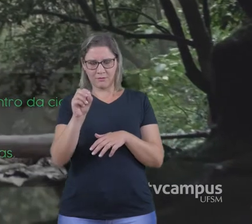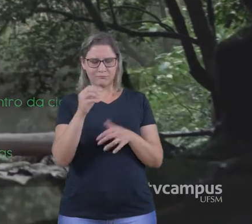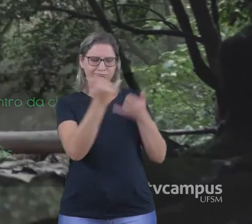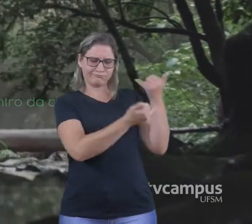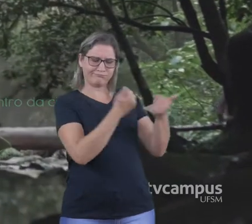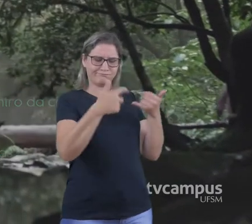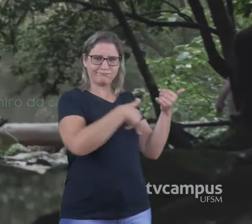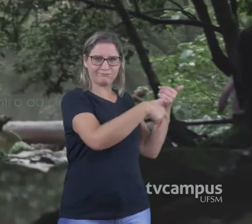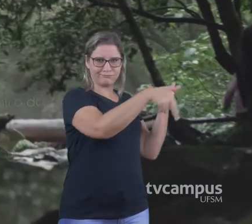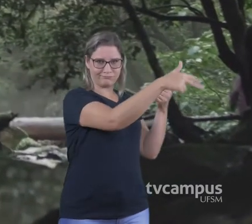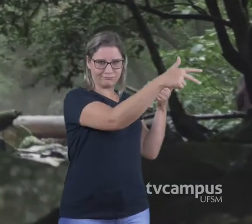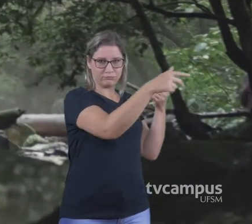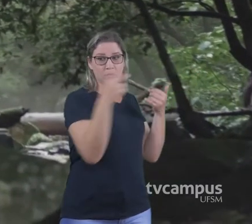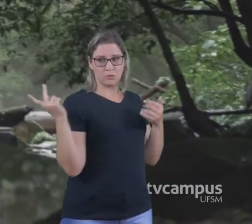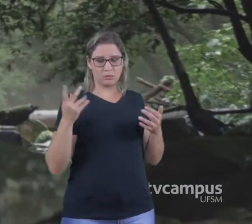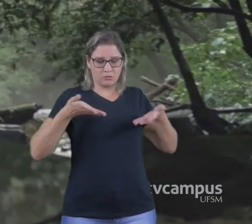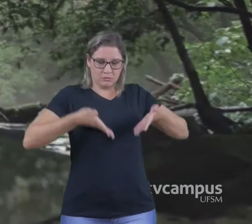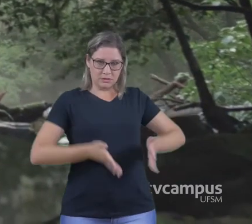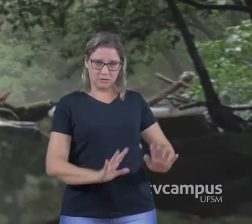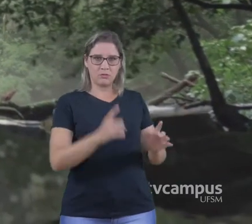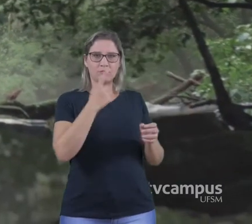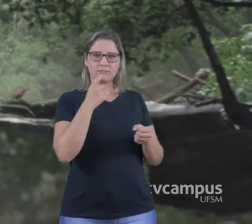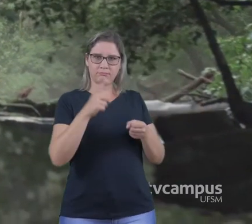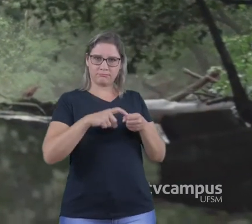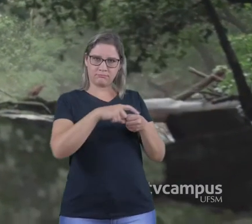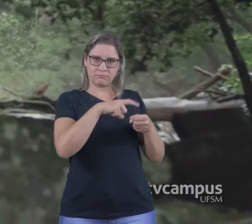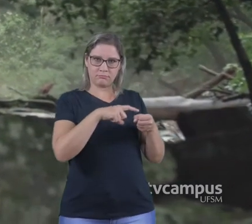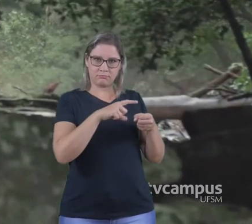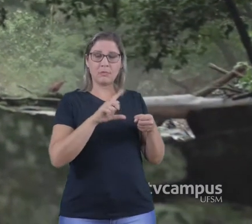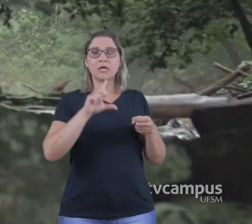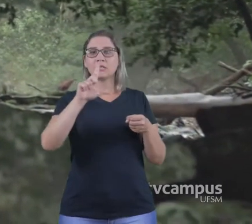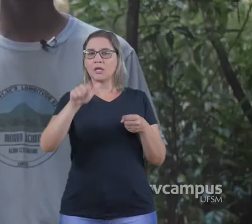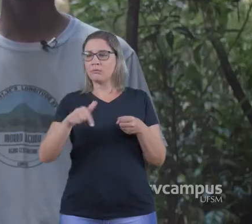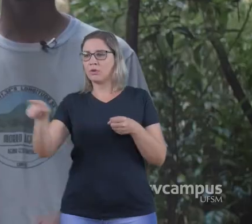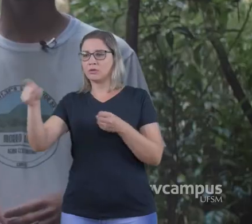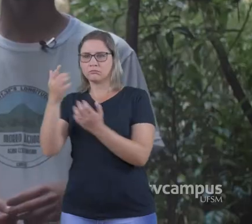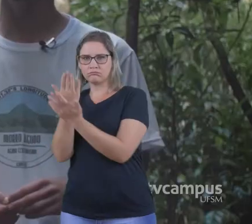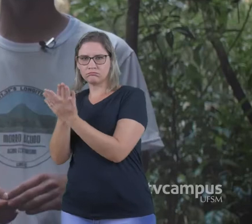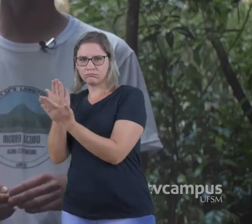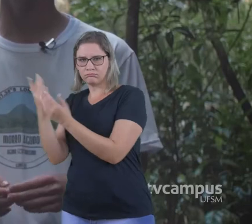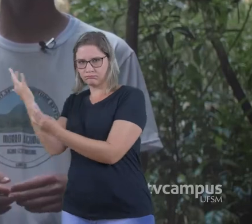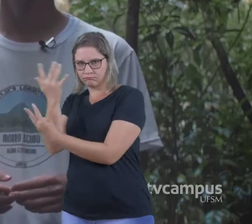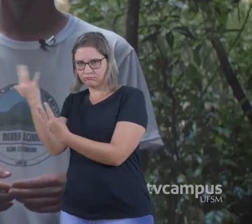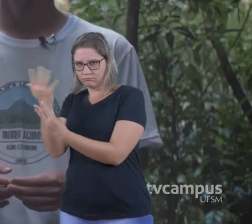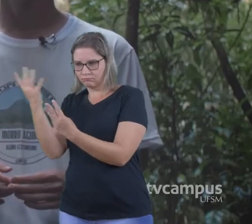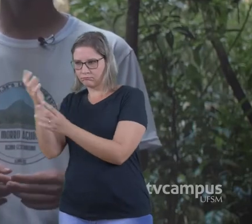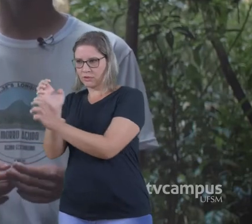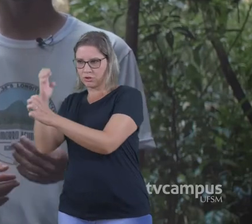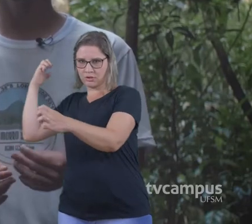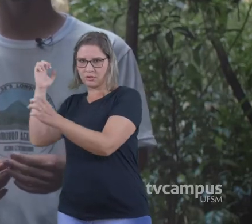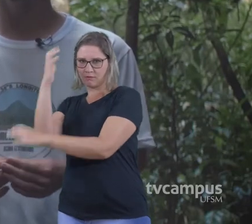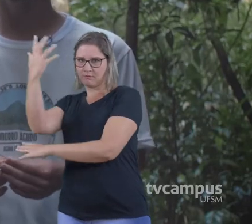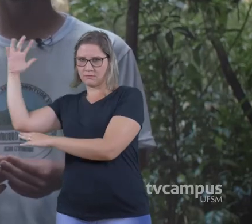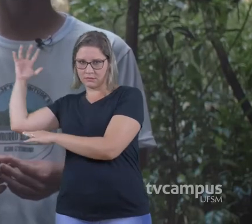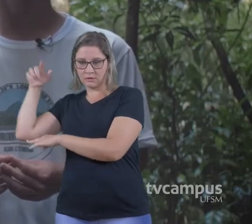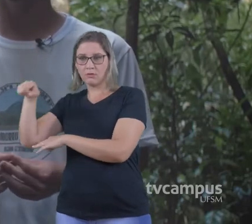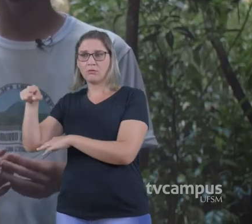E depois de ter estudado Na Universidade de Santa Maria No curso de Engenharia Florestal Me despertou essa vontade